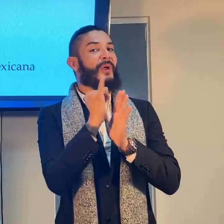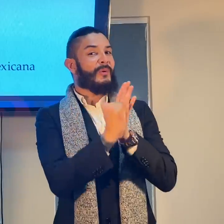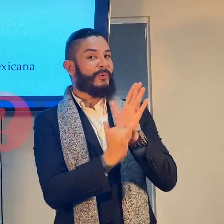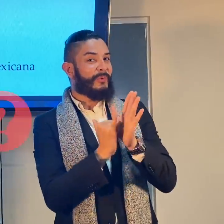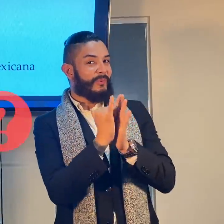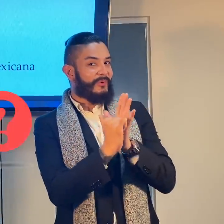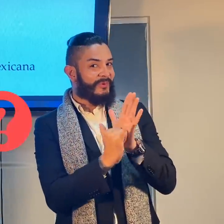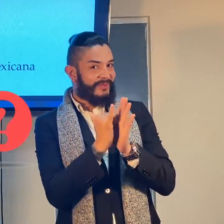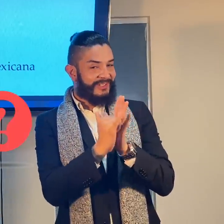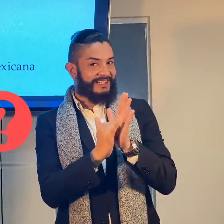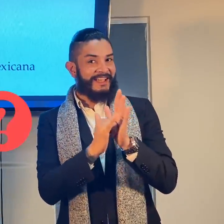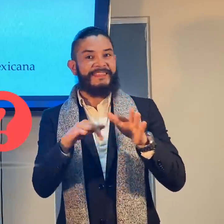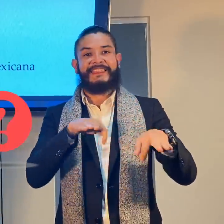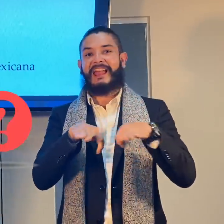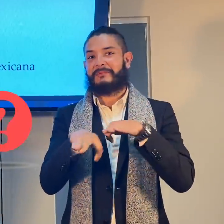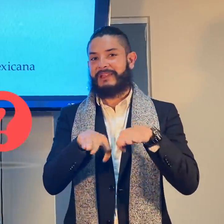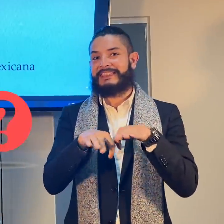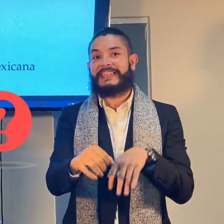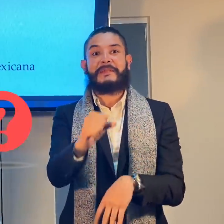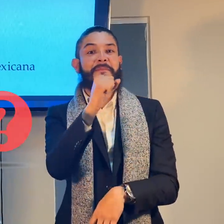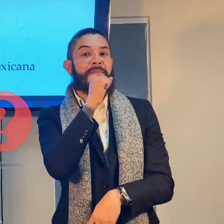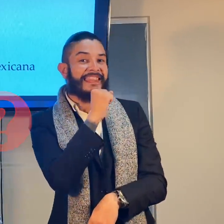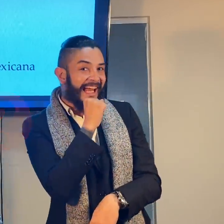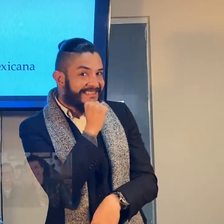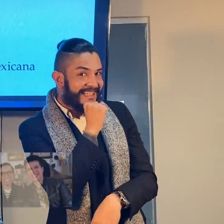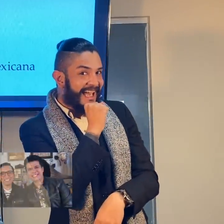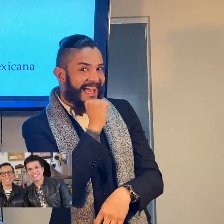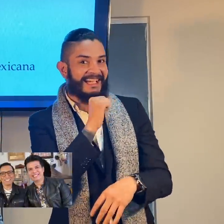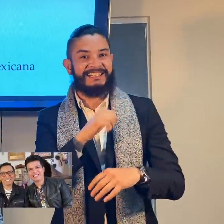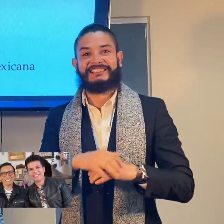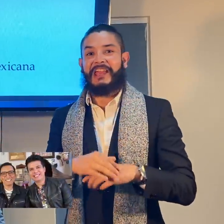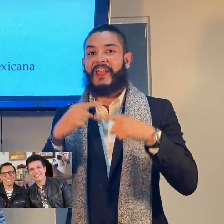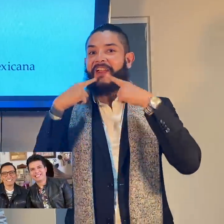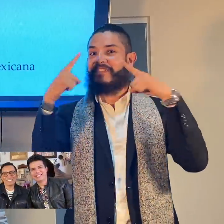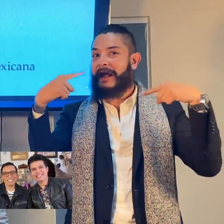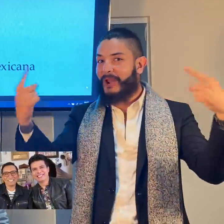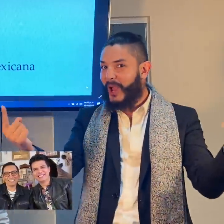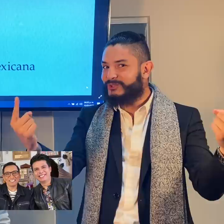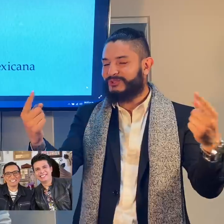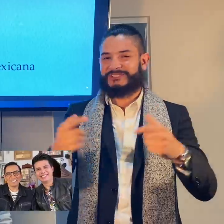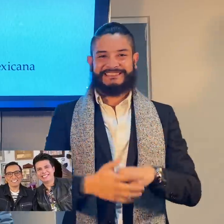¿Quién más? Los youtubers que trabajan chismeando sobre los famosos.